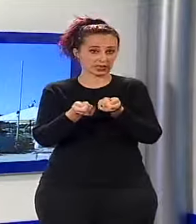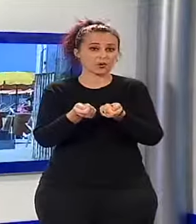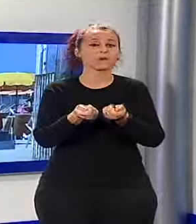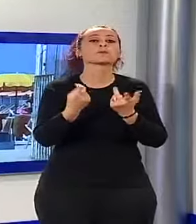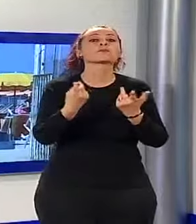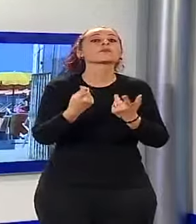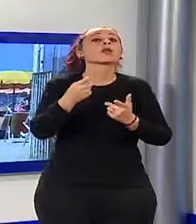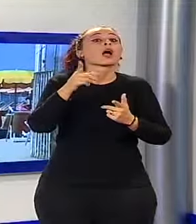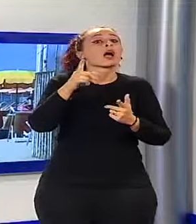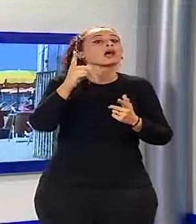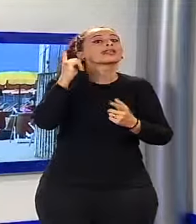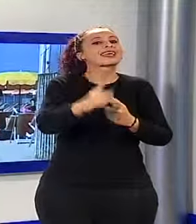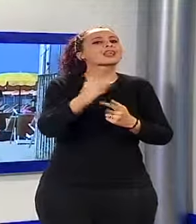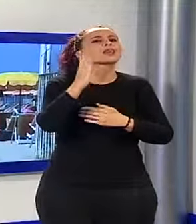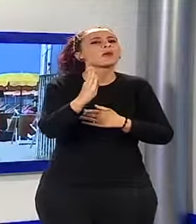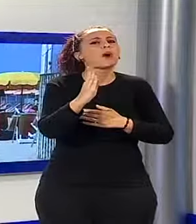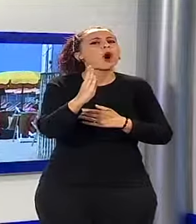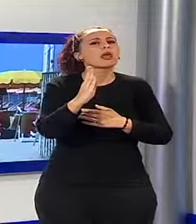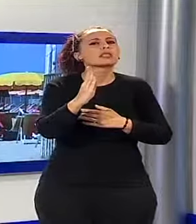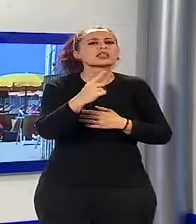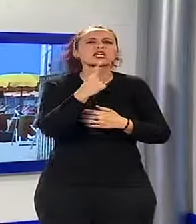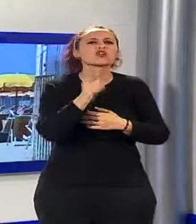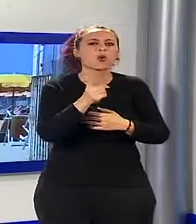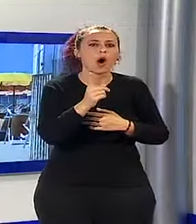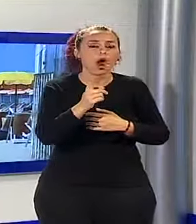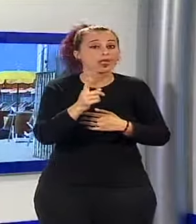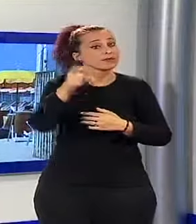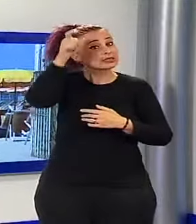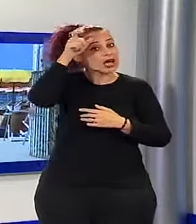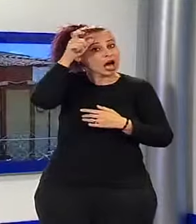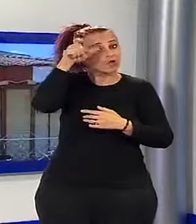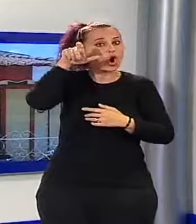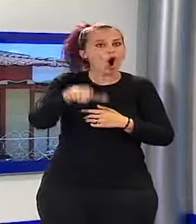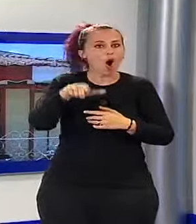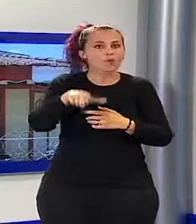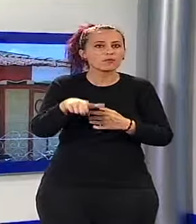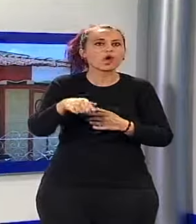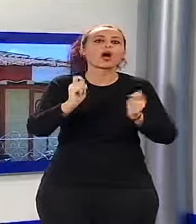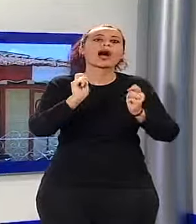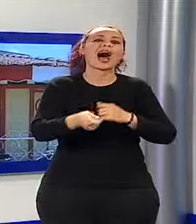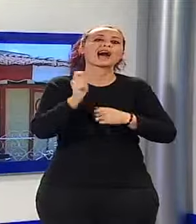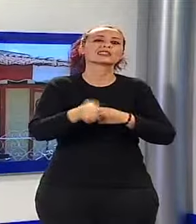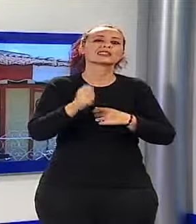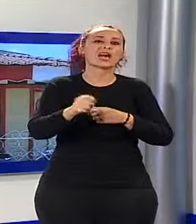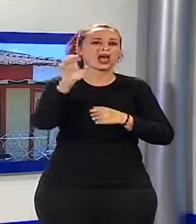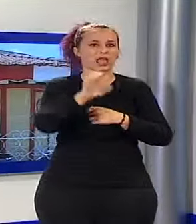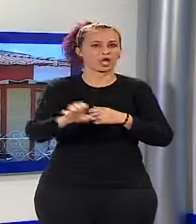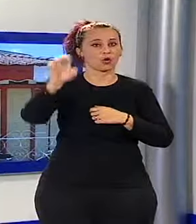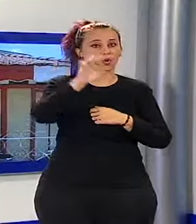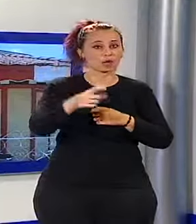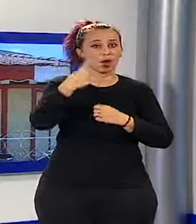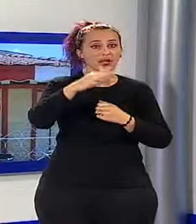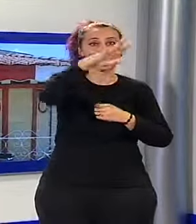aggirare la ormai famigerata direttiva Bolkestein, che imporrebbe allo Stato di procedere ad aste europee per le concessioni degli stabilimenti